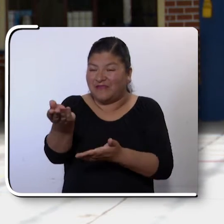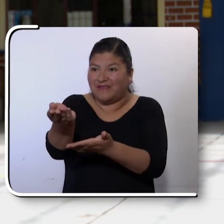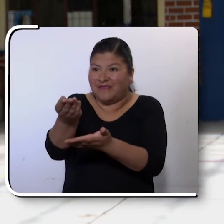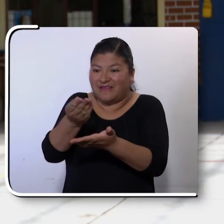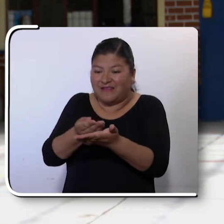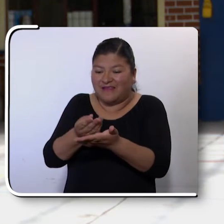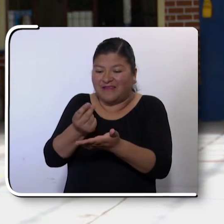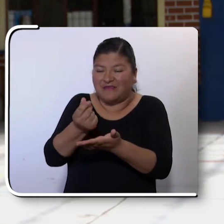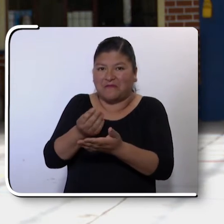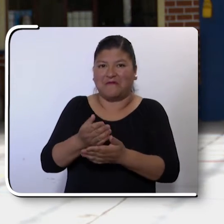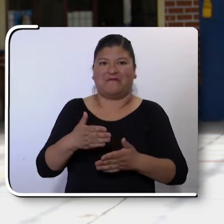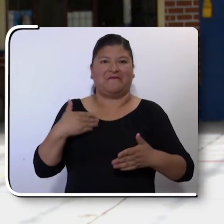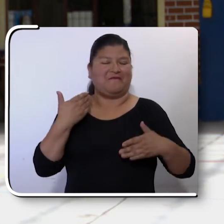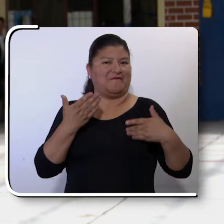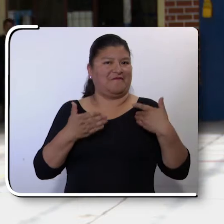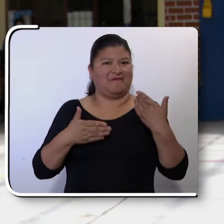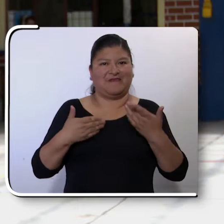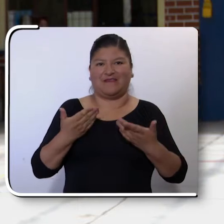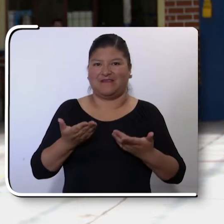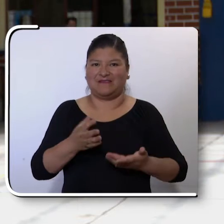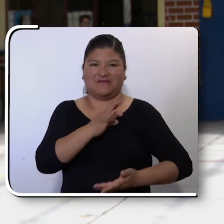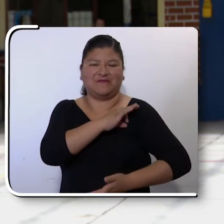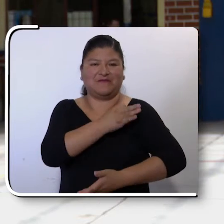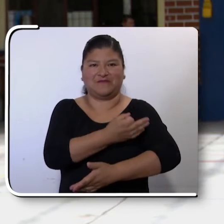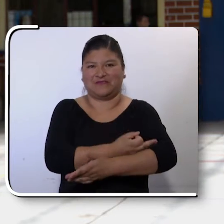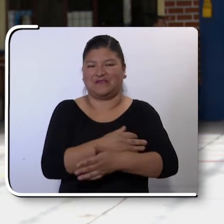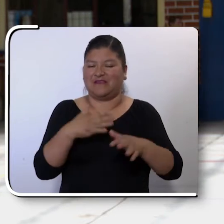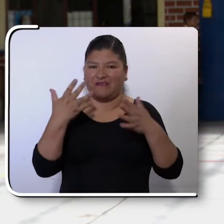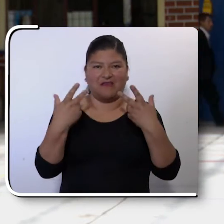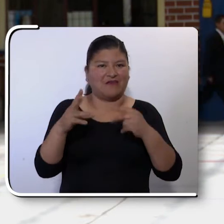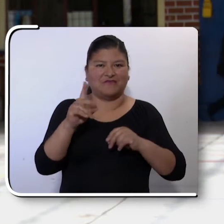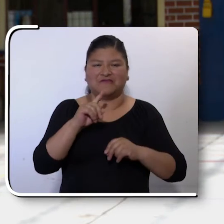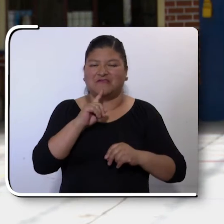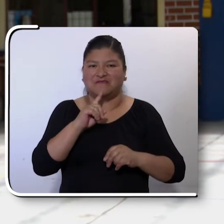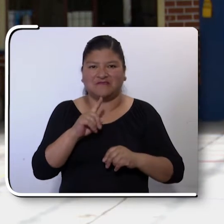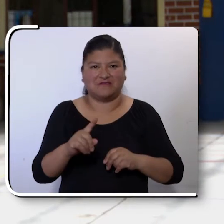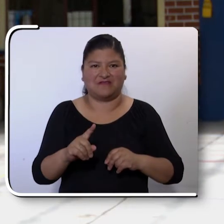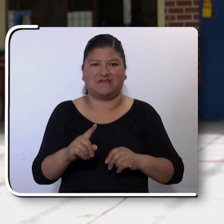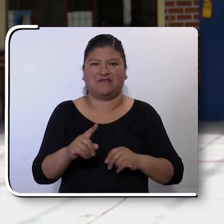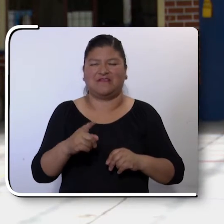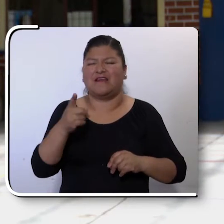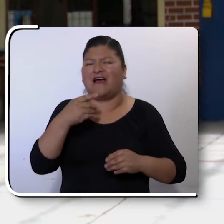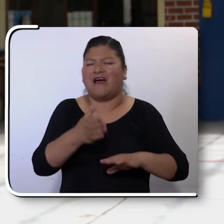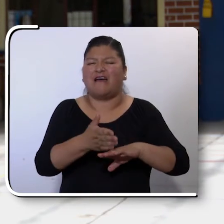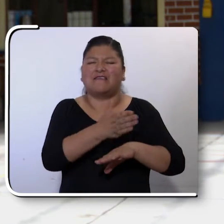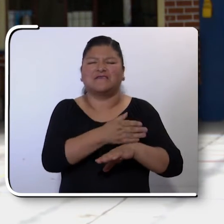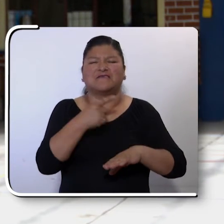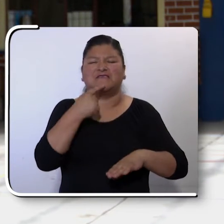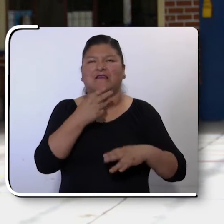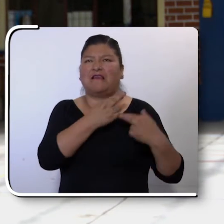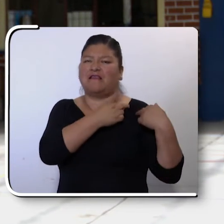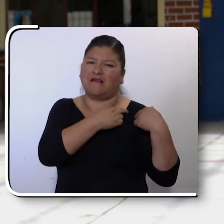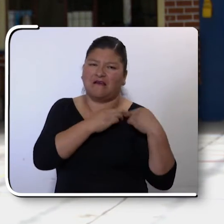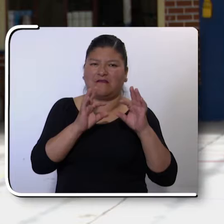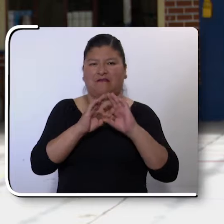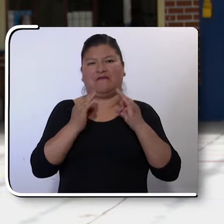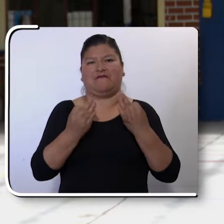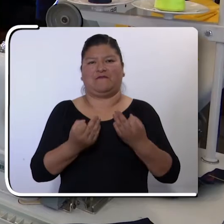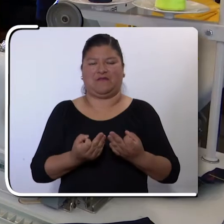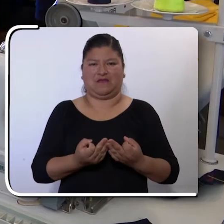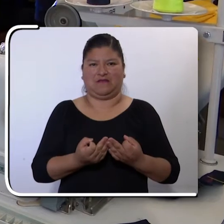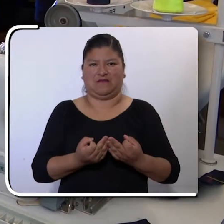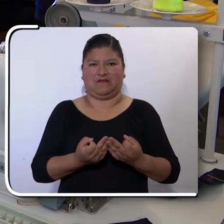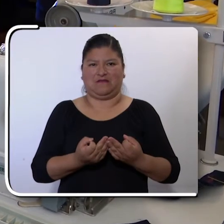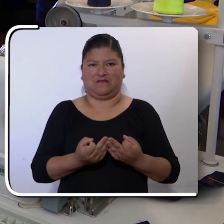la paga por su esfuerzo. Entonces, ya no se sienten más eso que se decía carga familiar.